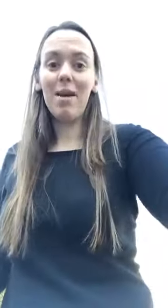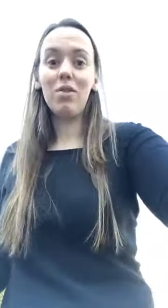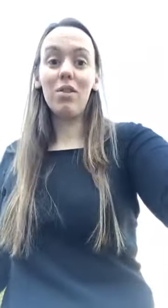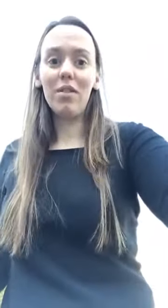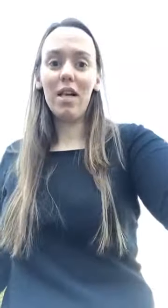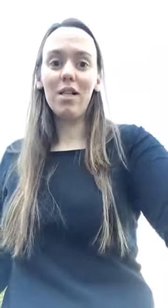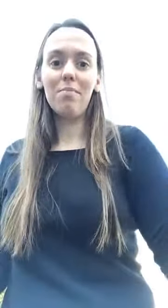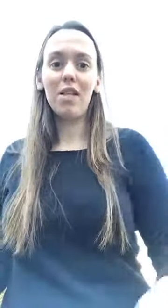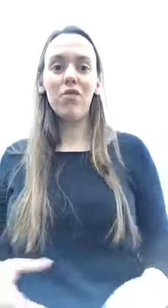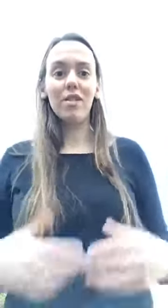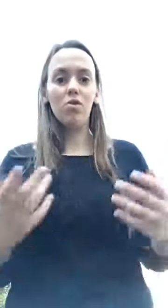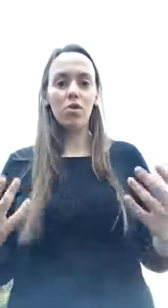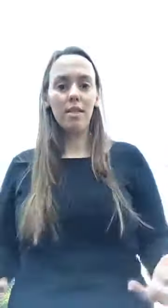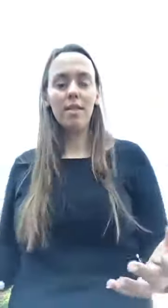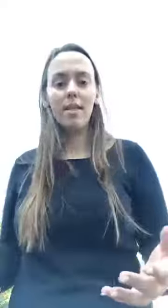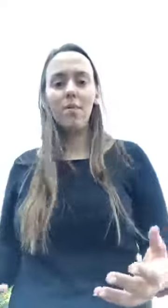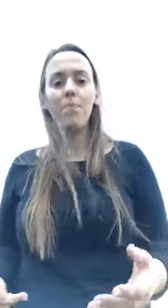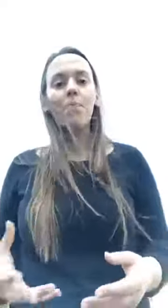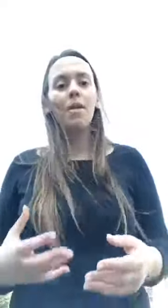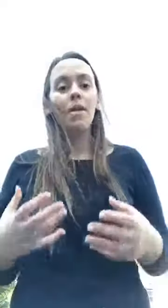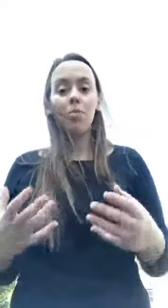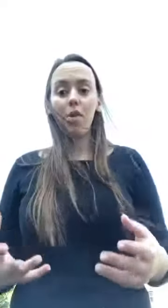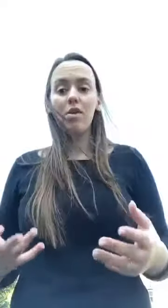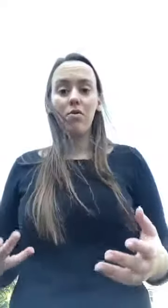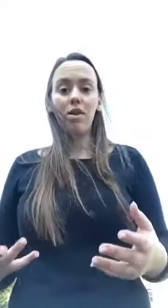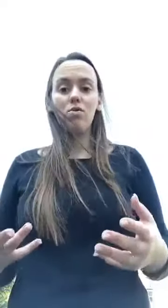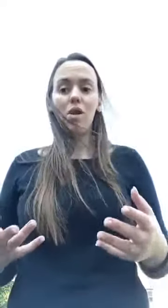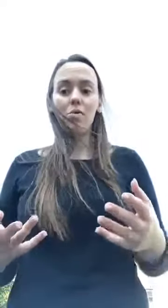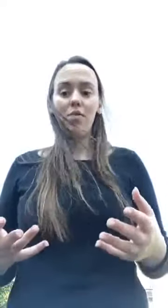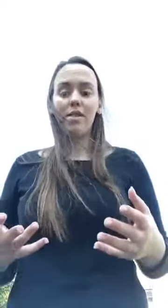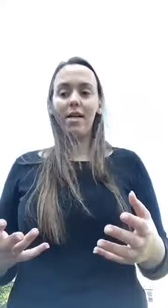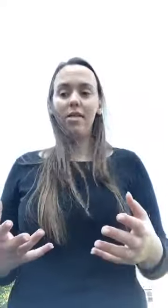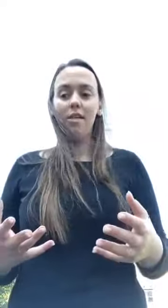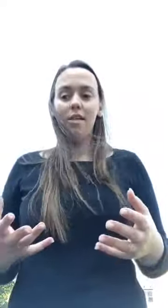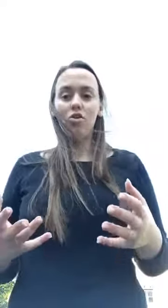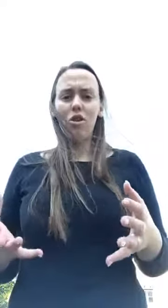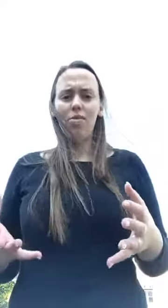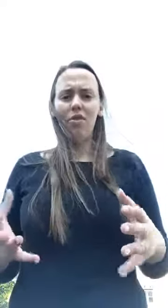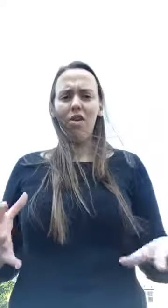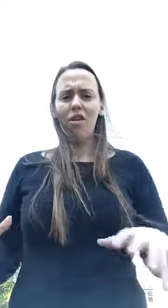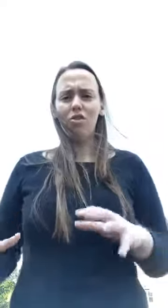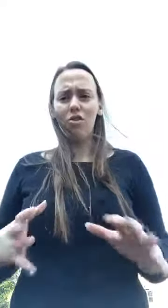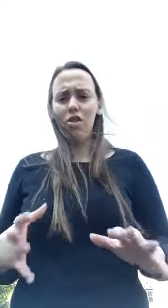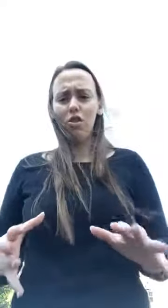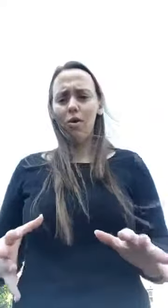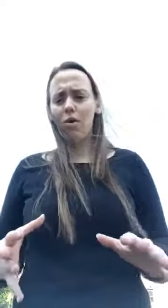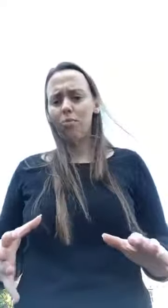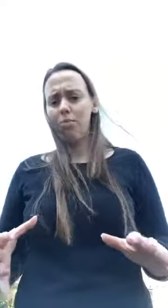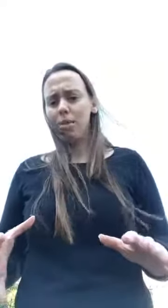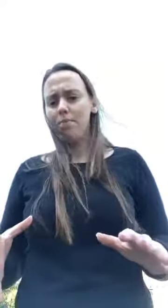mais universal, mais fácil de utilização, que podem de facto aproveitar. Estou com a minha filha e não sei se isto vai correr muito bem,